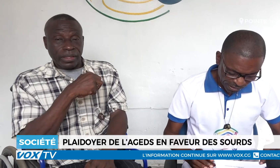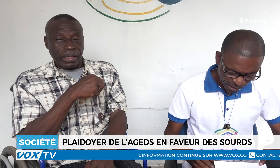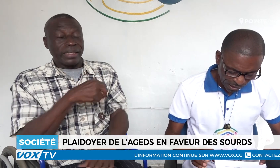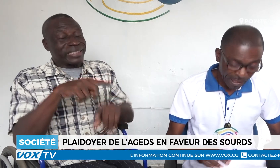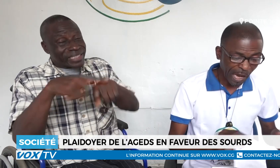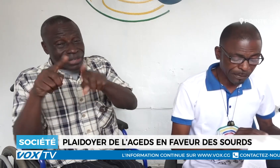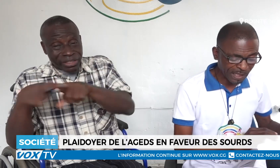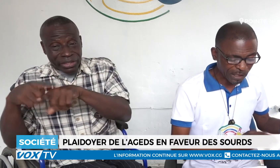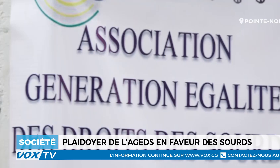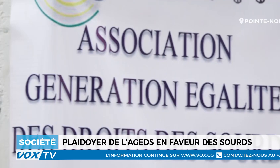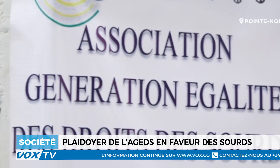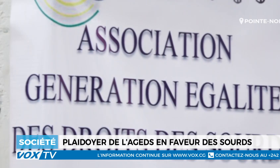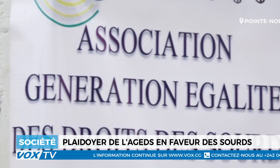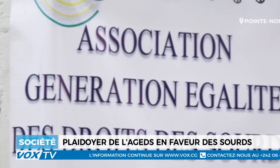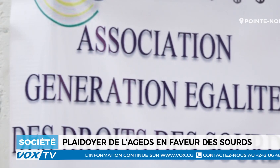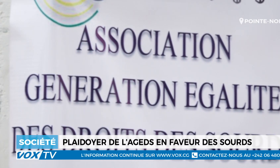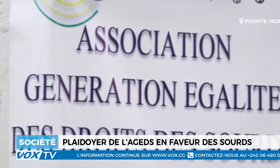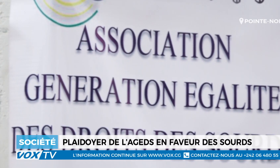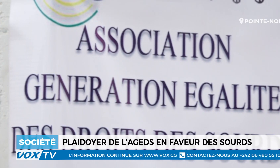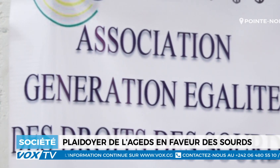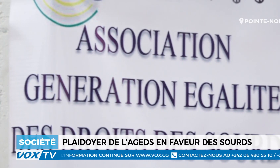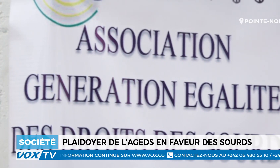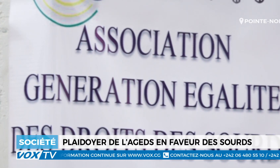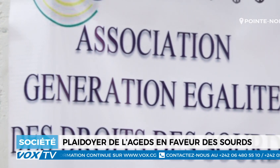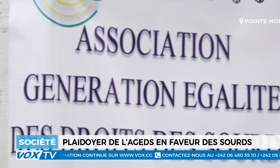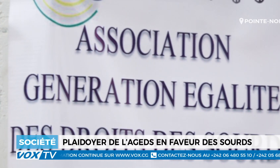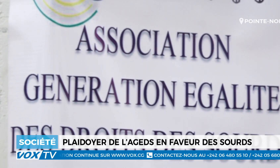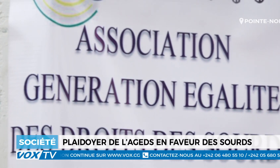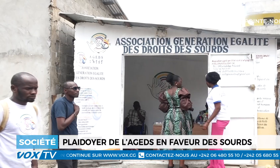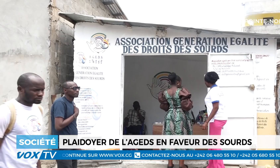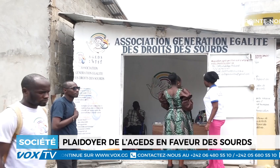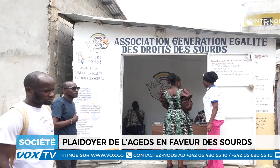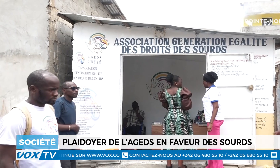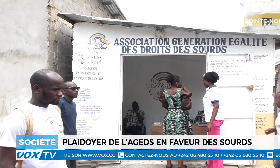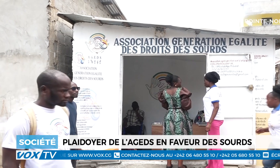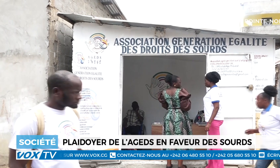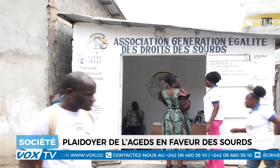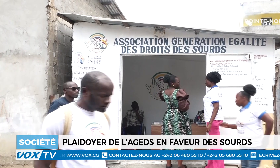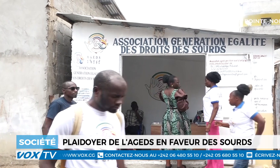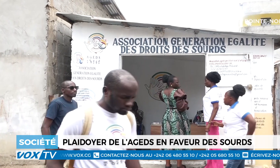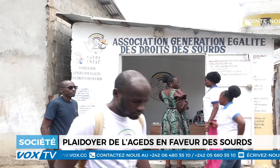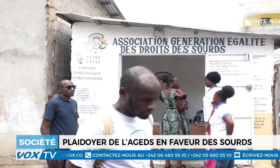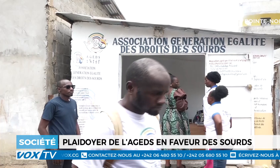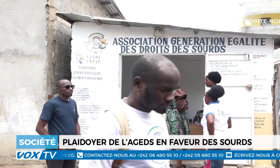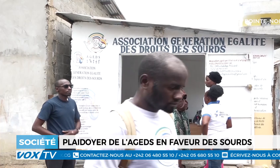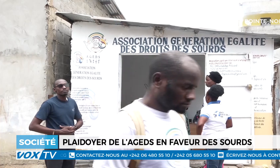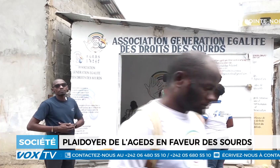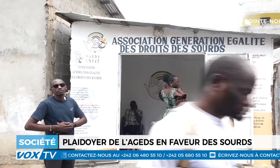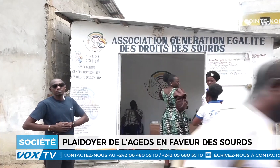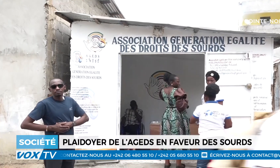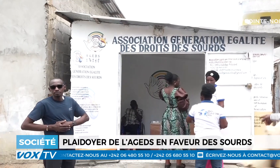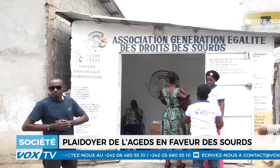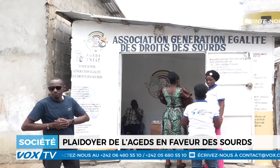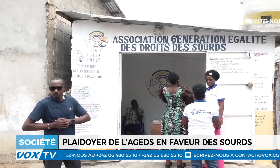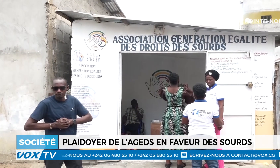santé intégrés et administration. L'association Génération des Droits des Sourds a fait un plaidoyer aux décideurs dans le but d'améliorer la situation de ces